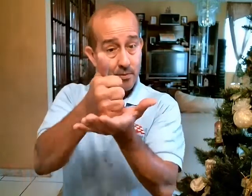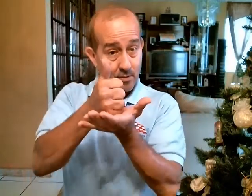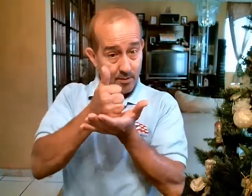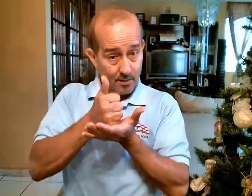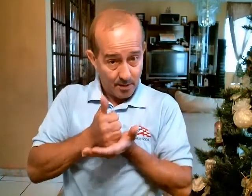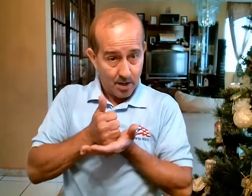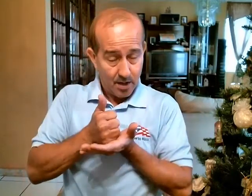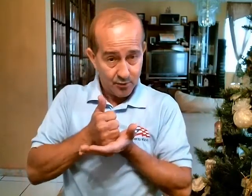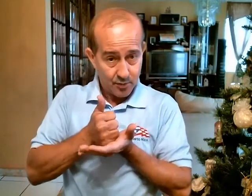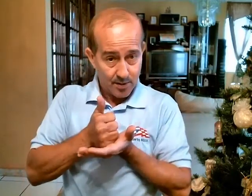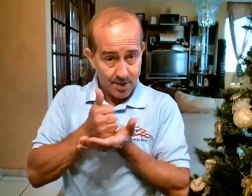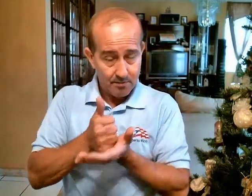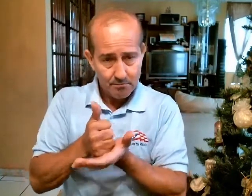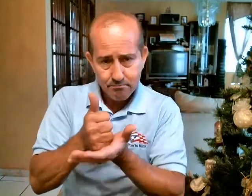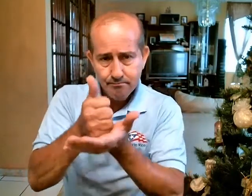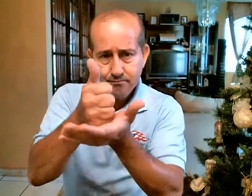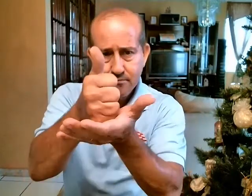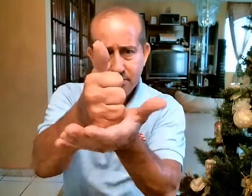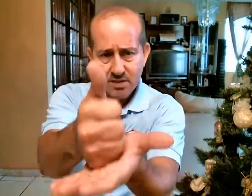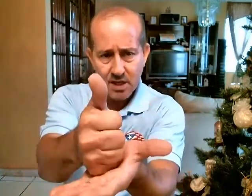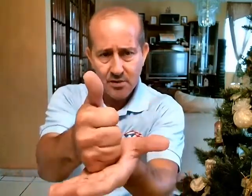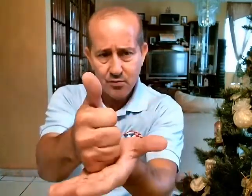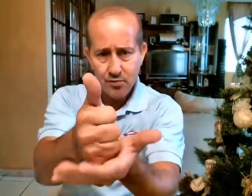Ayúdame Te ayudo